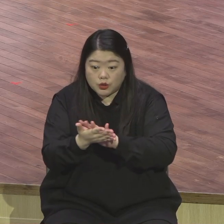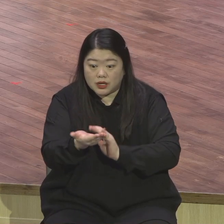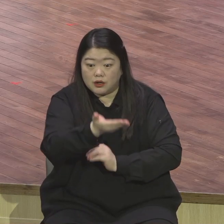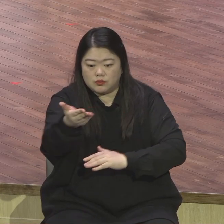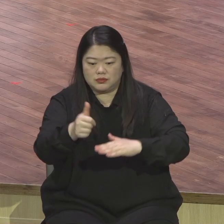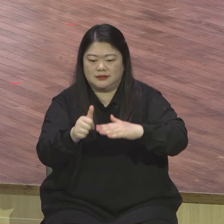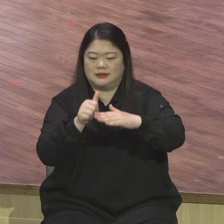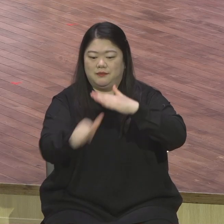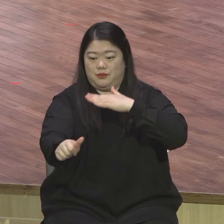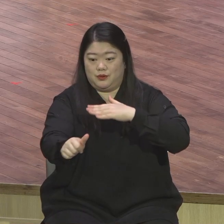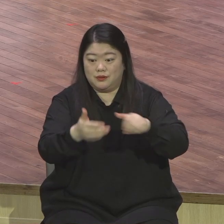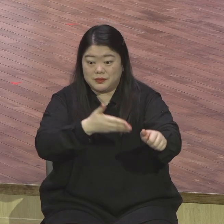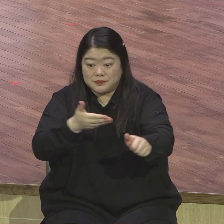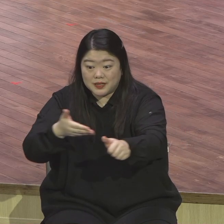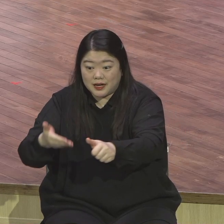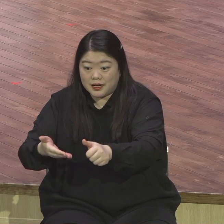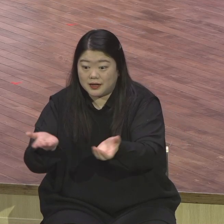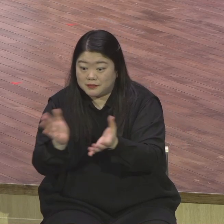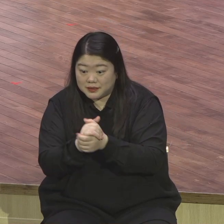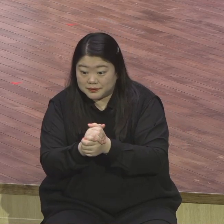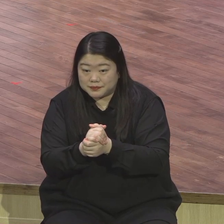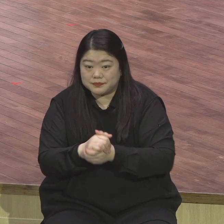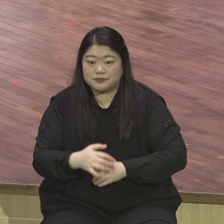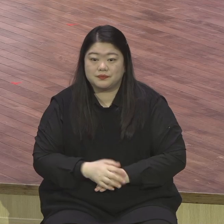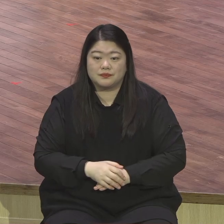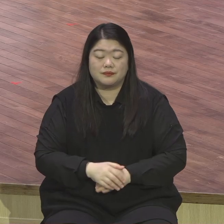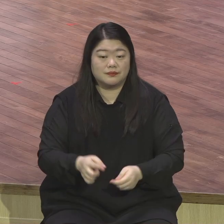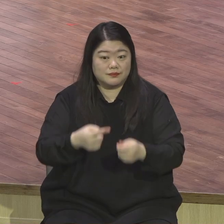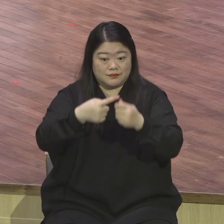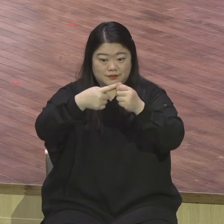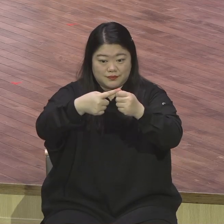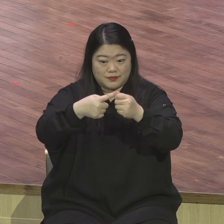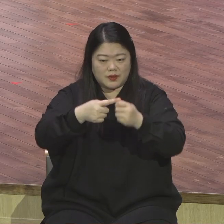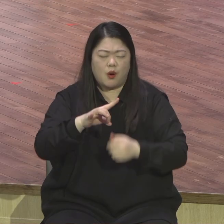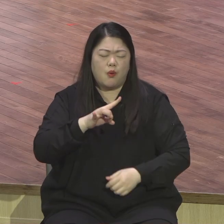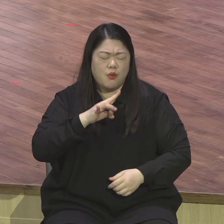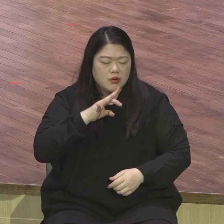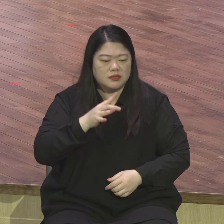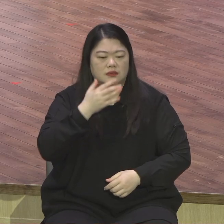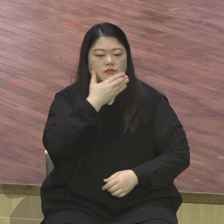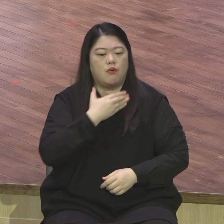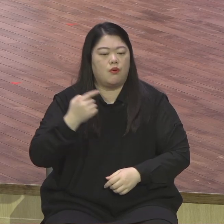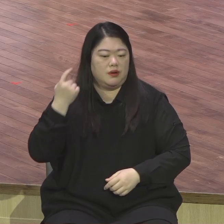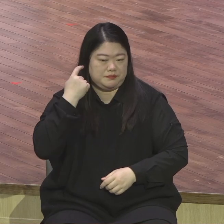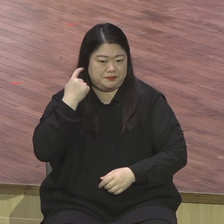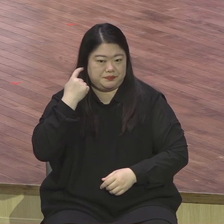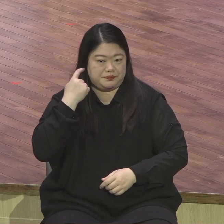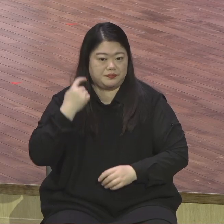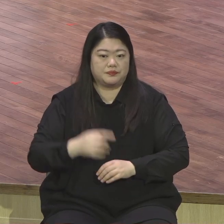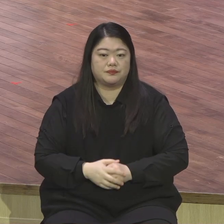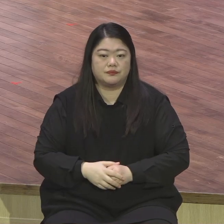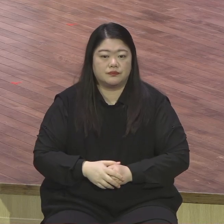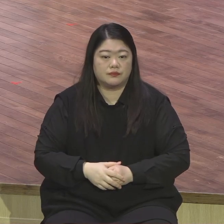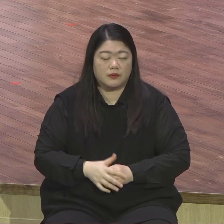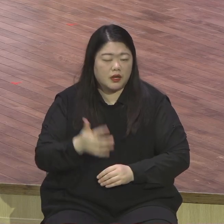그럼 첫째로 오직 복음입니다 1절 1절 봅니다 여셋 후에 예수께서